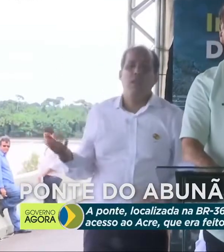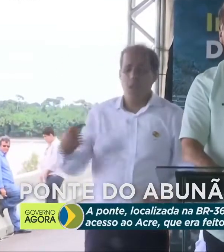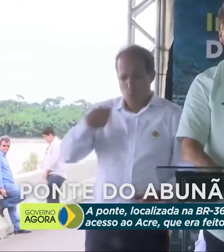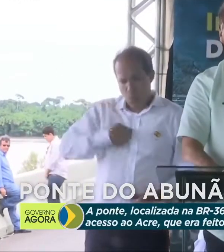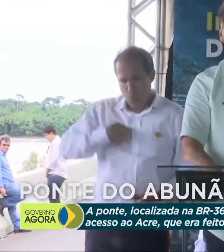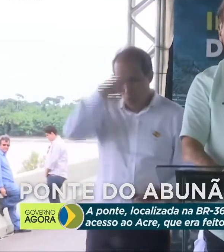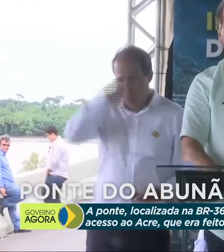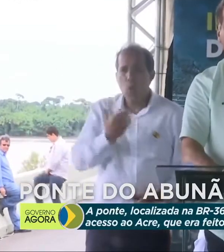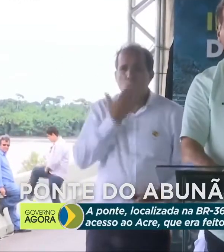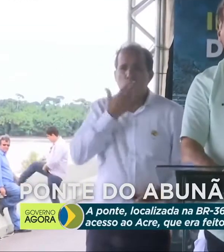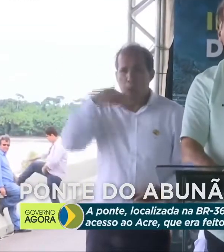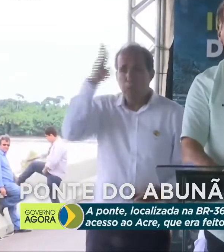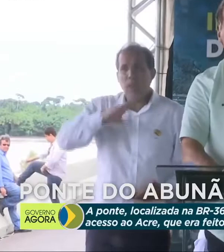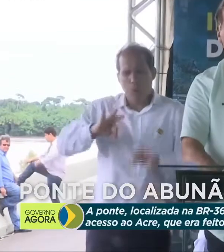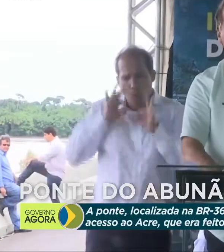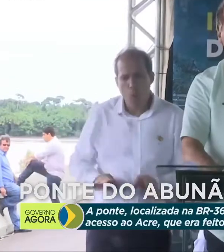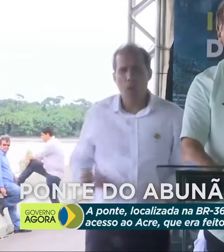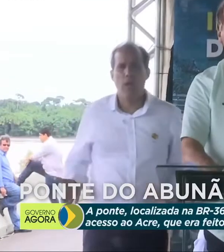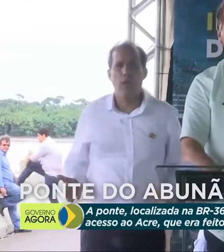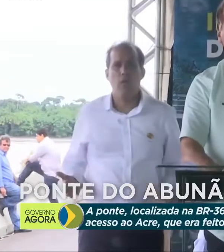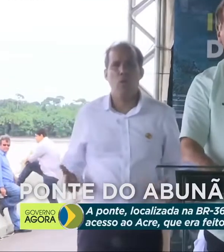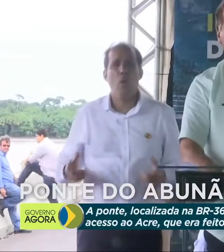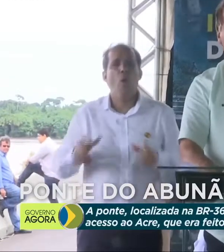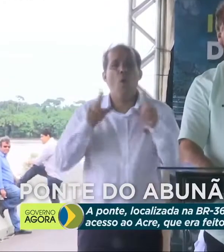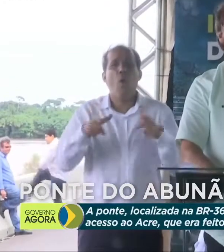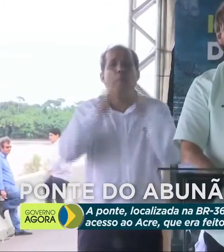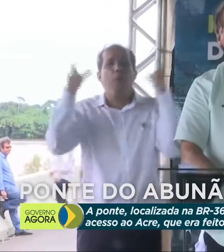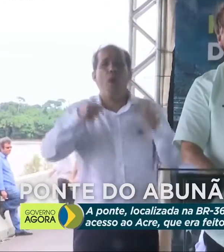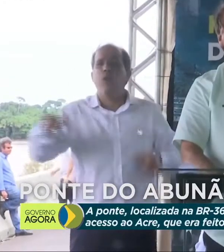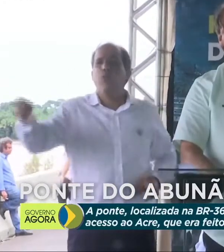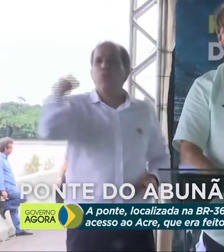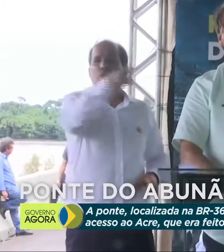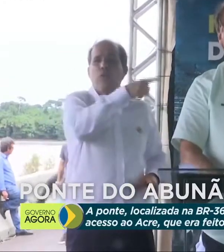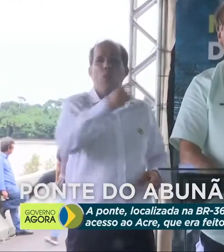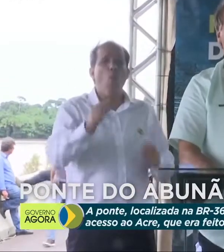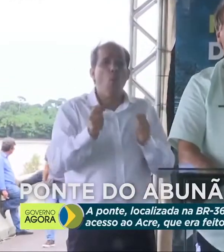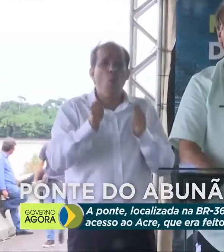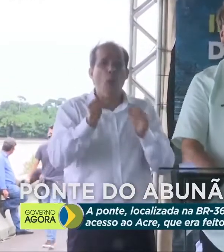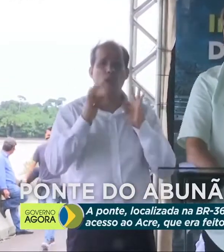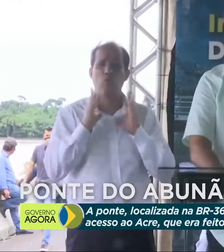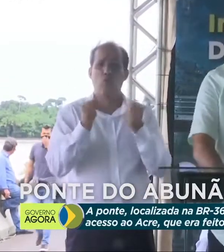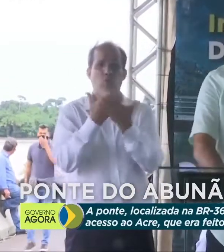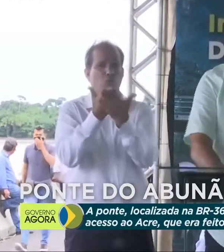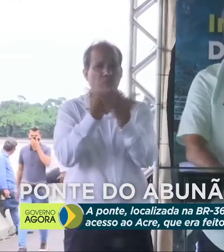sou um brasileiro correto, como a maioria de vocês, ou quase todos vocês.